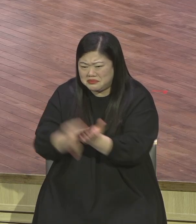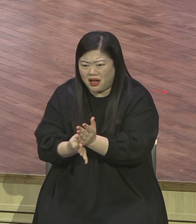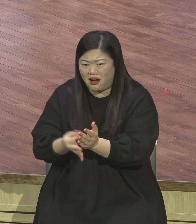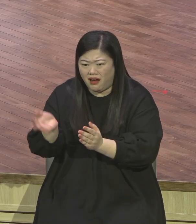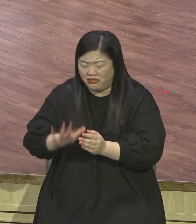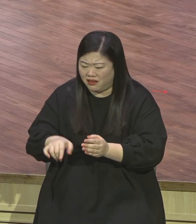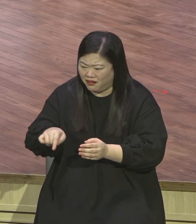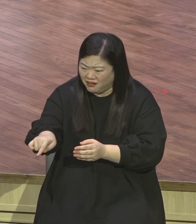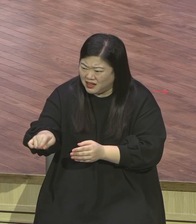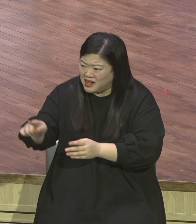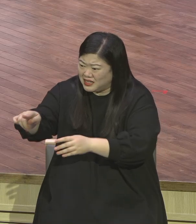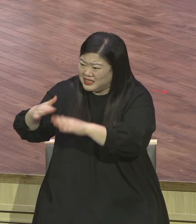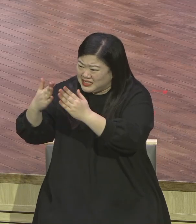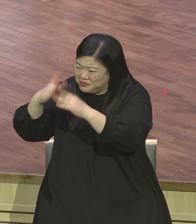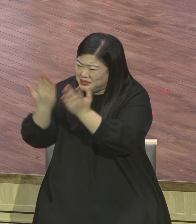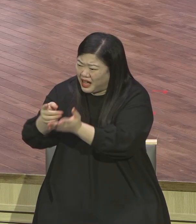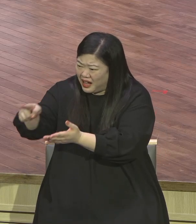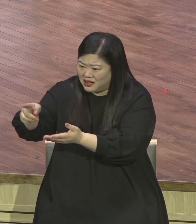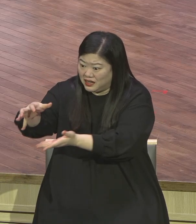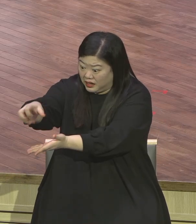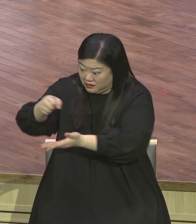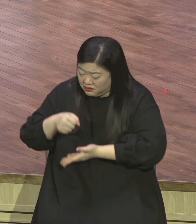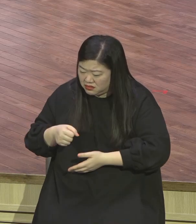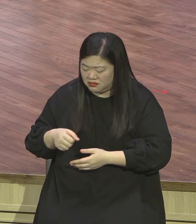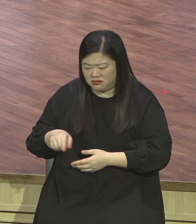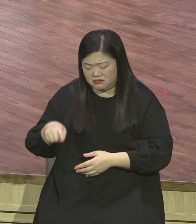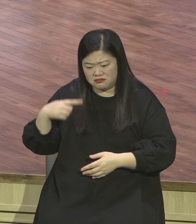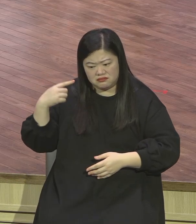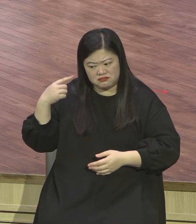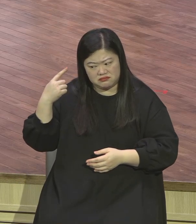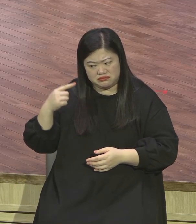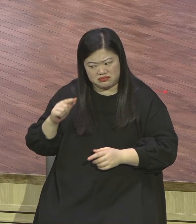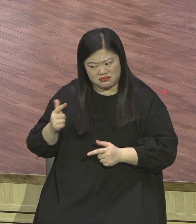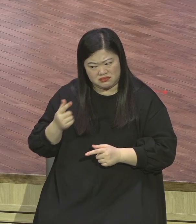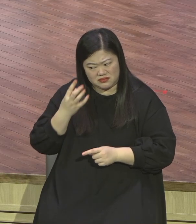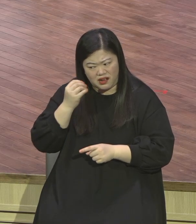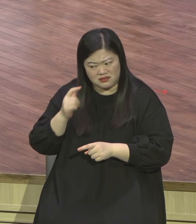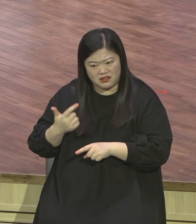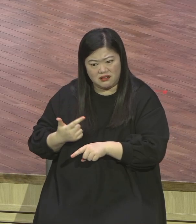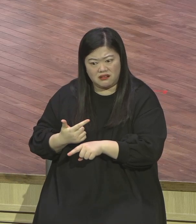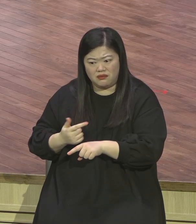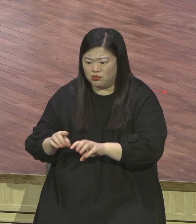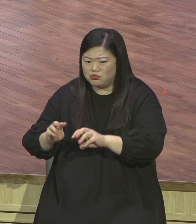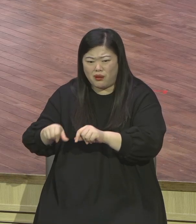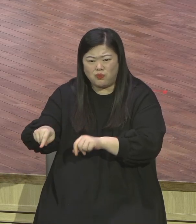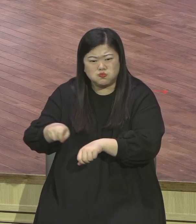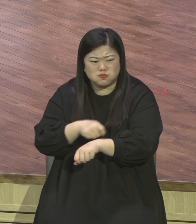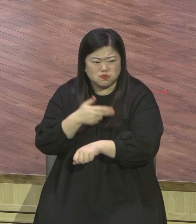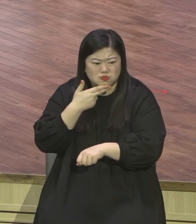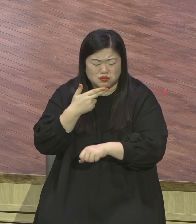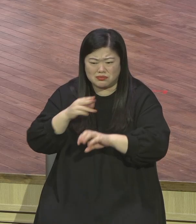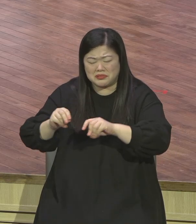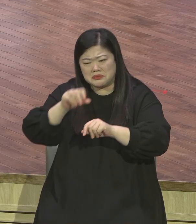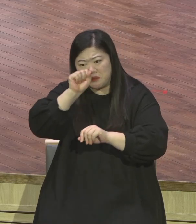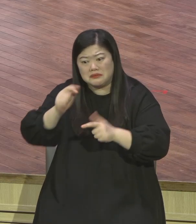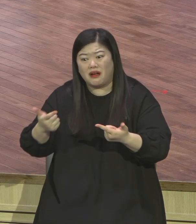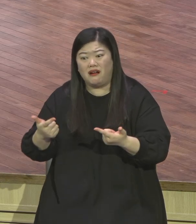가치 없는 그 밭에 살려고 하나 저거 약간 맛이 갔다 어리석구나 저거 바보 같은 놈이구나